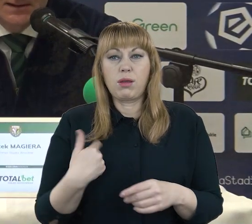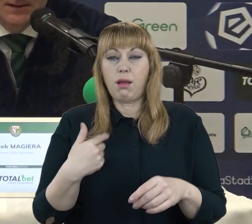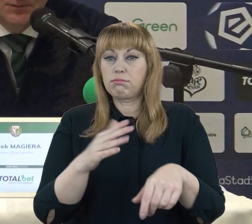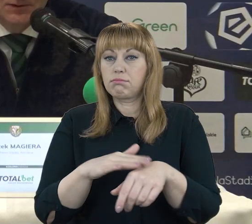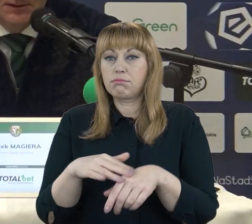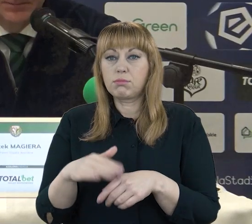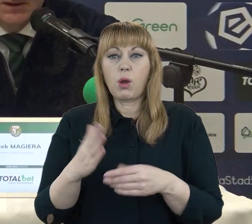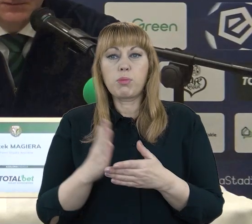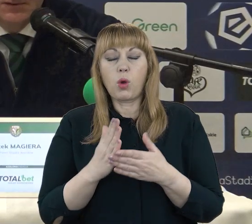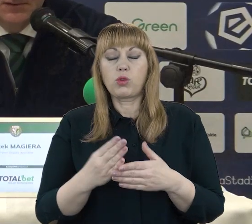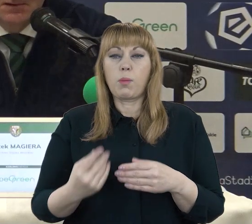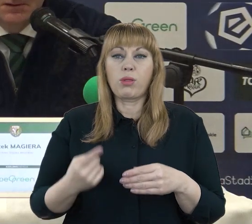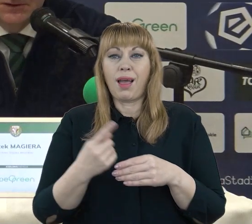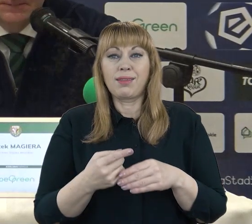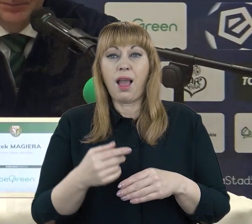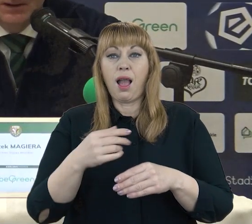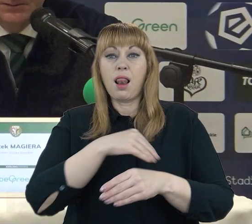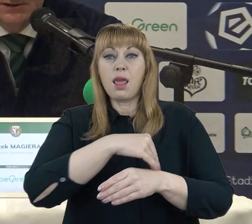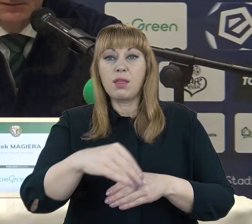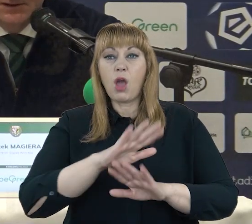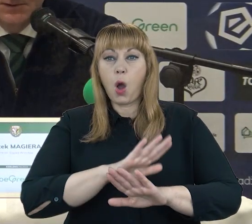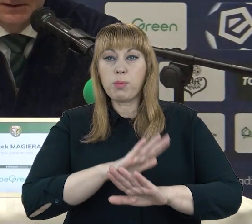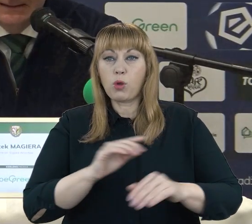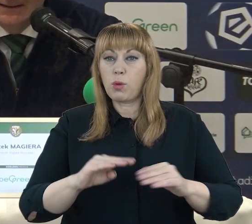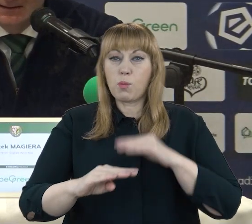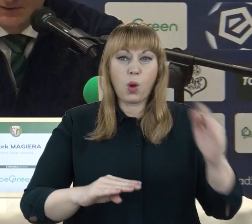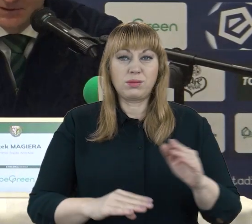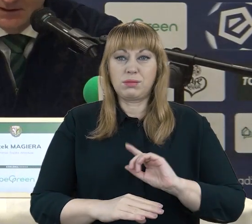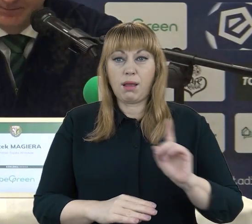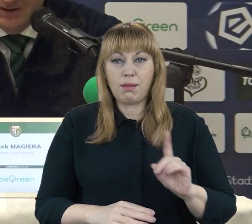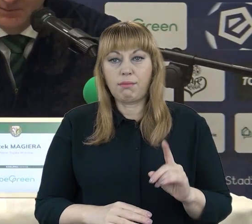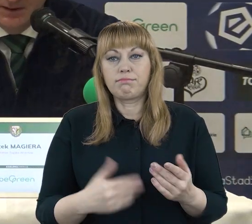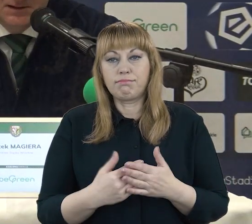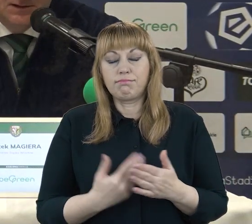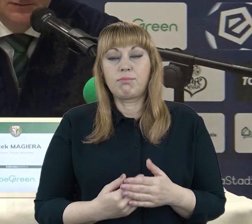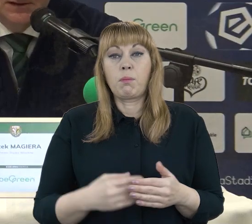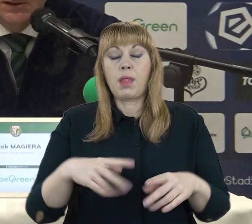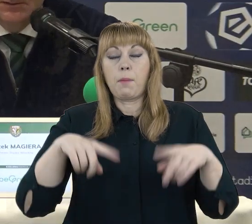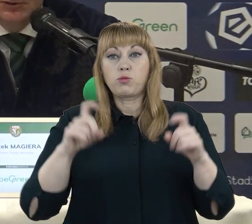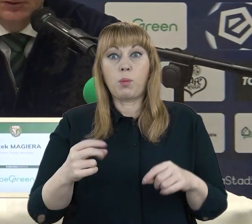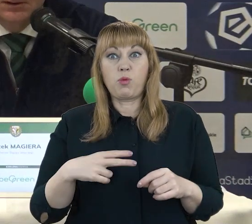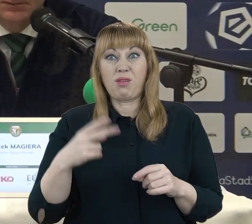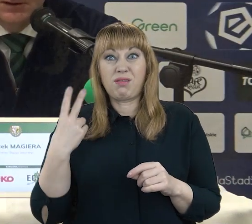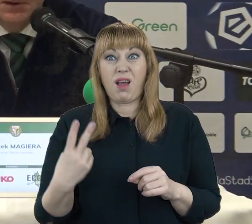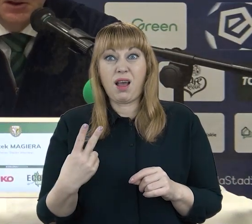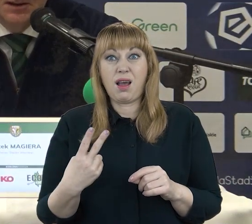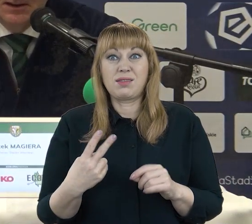za linię obrony, spowodowały to, że przegrywaliśmy 2 do 0. 15 czy 20 minut przyspieszenia